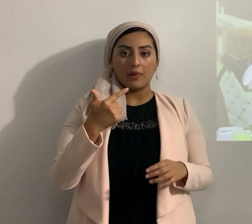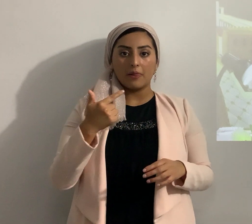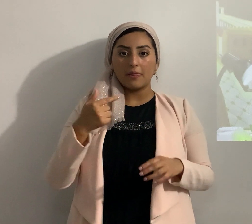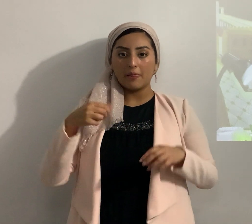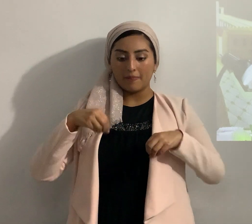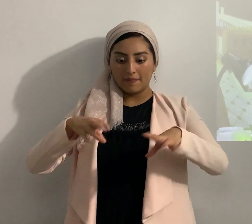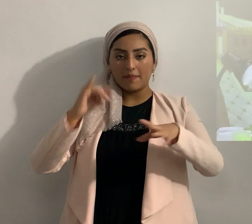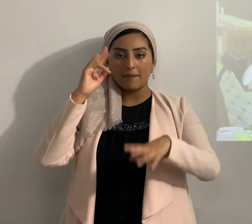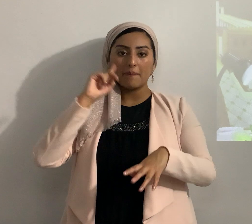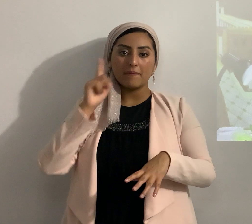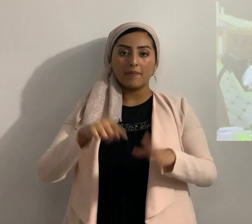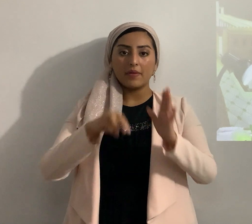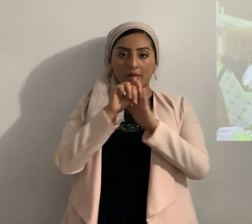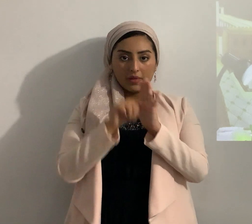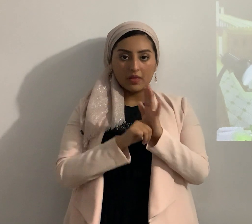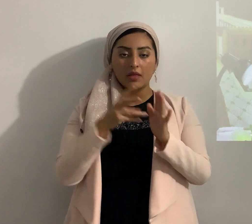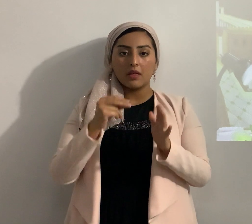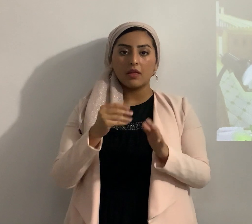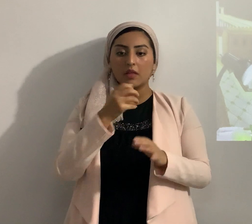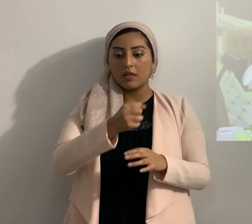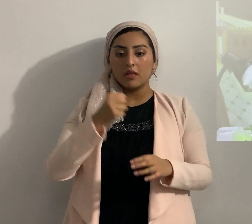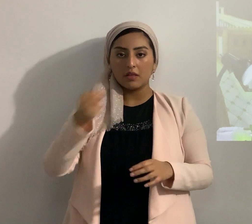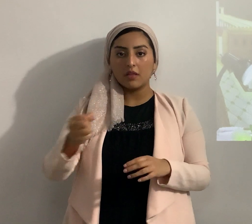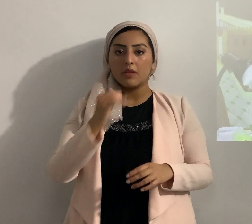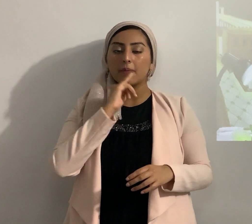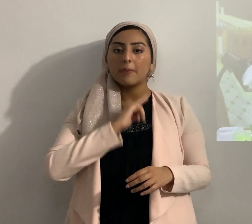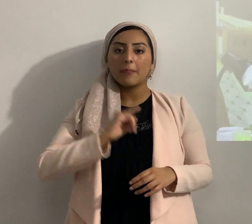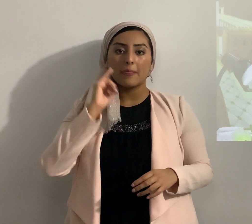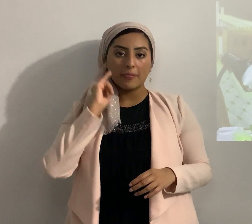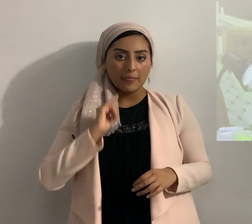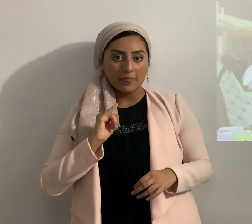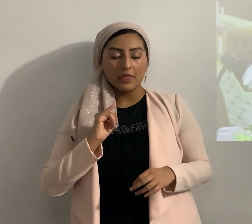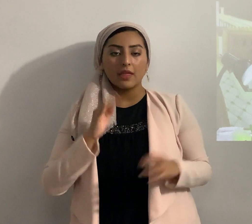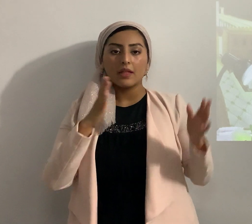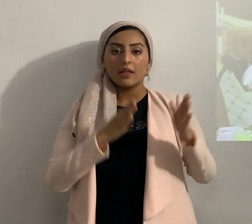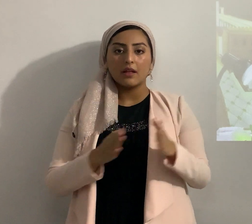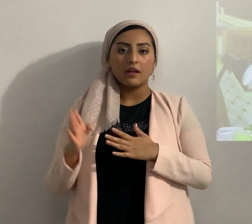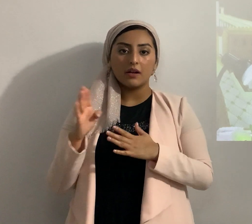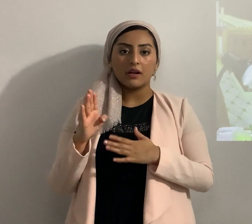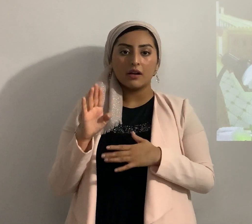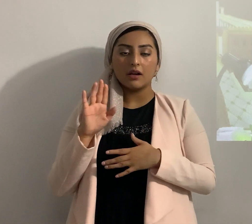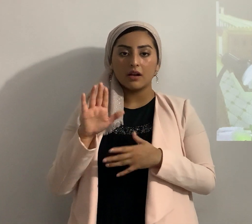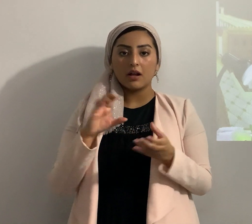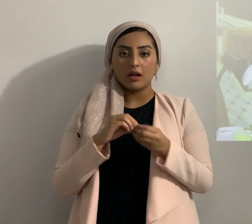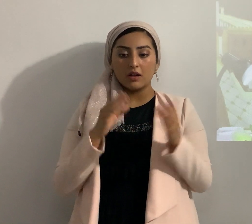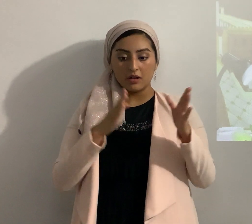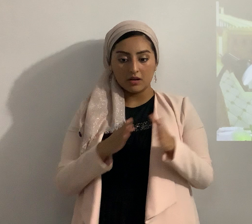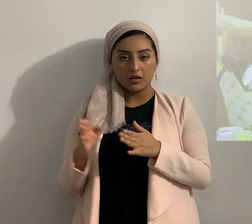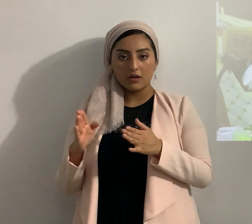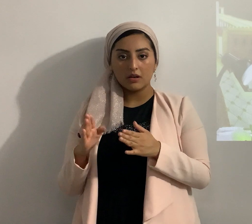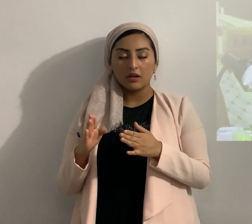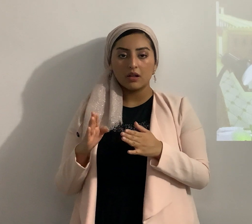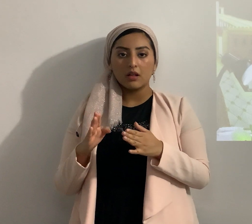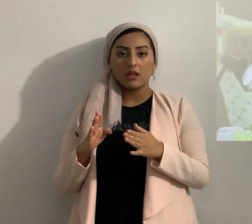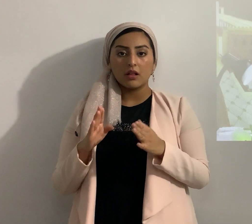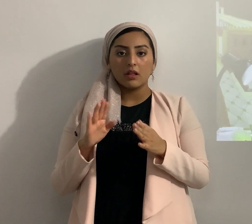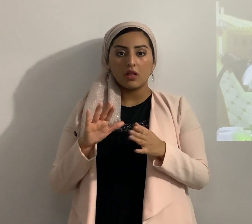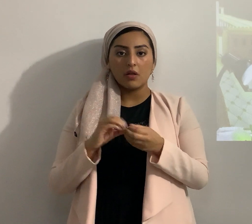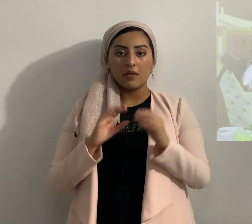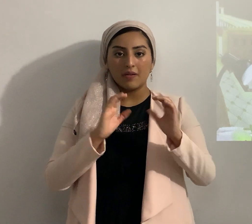Yahweh había dicho a Moisés y la entregó a los israelitas por herencia como su distribución según sus tribus y la tierra